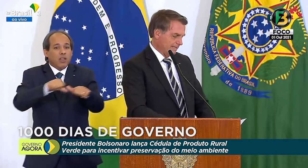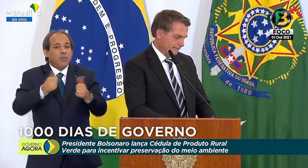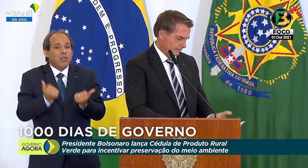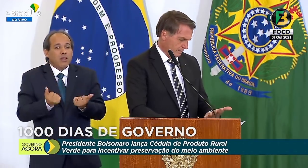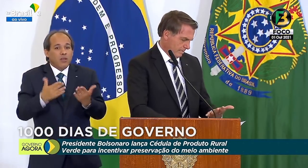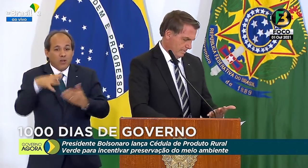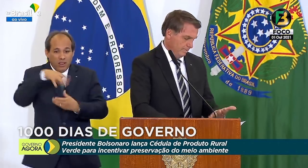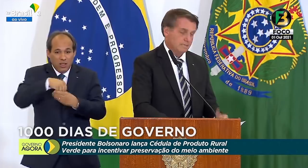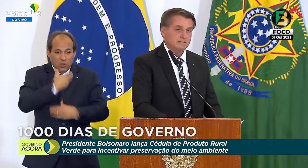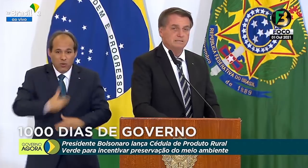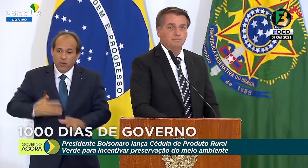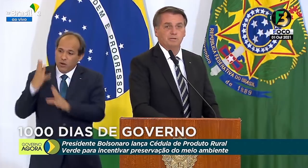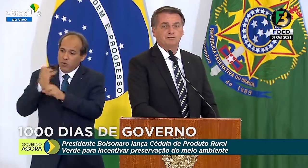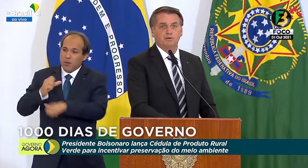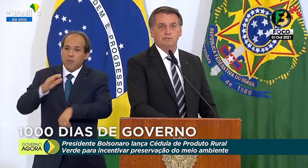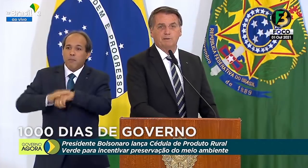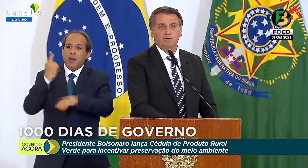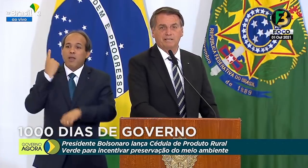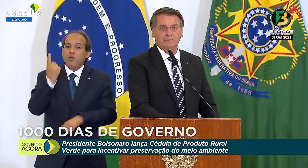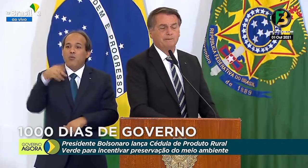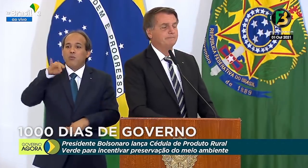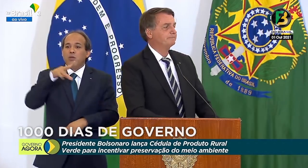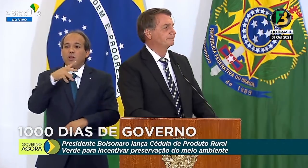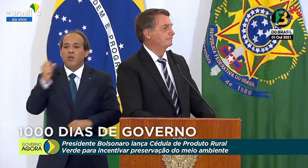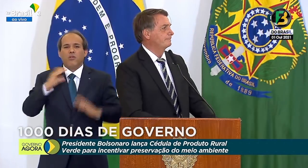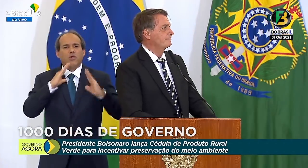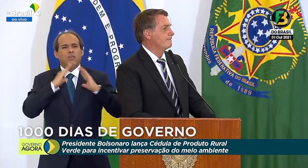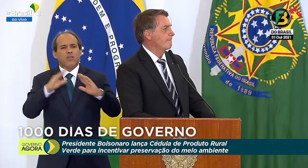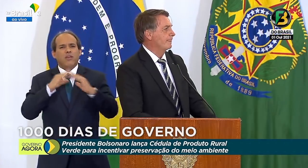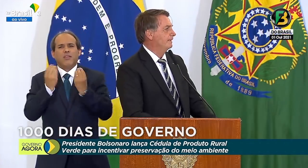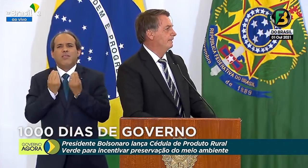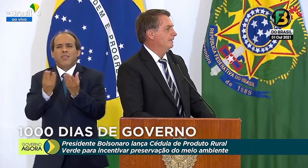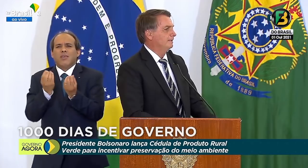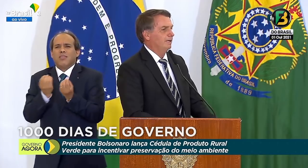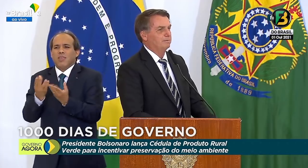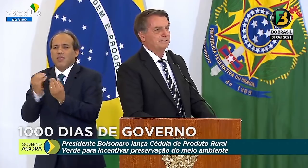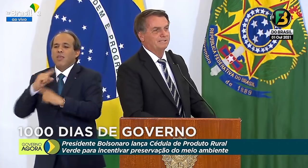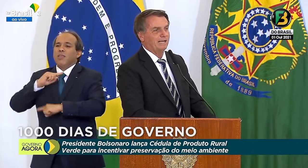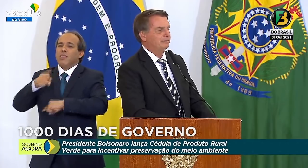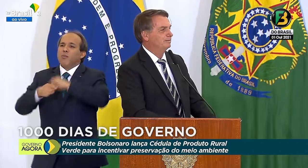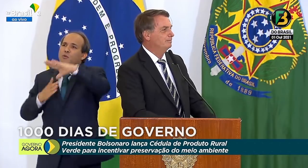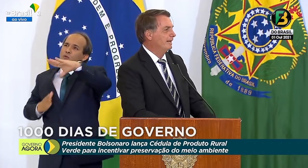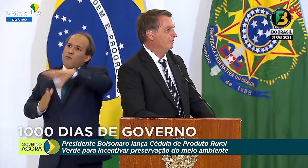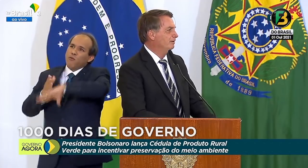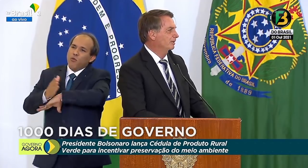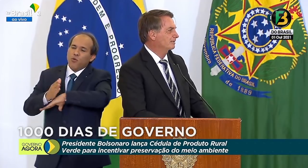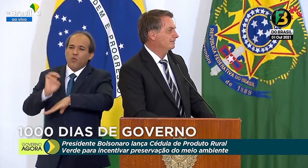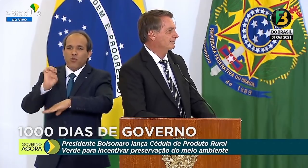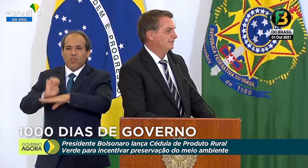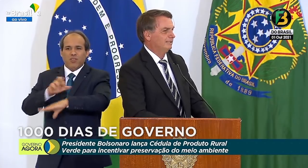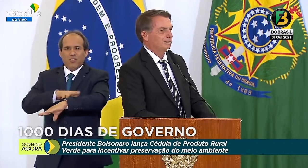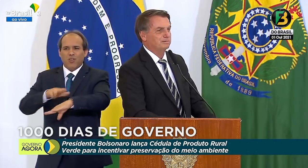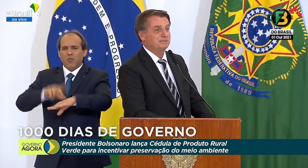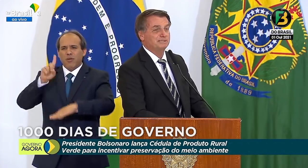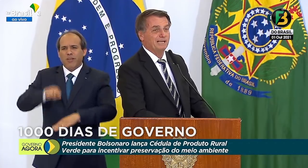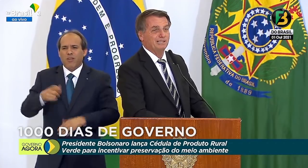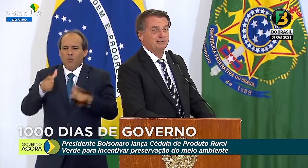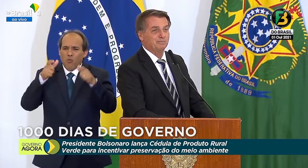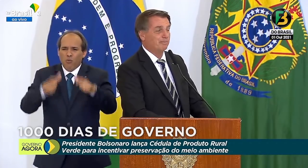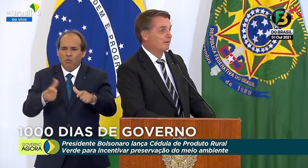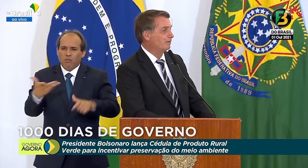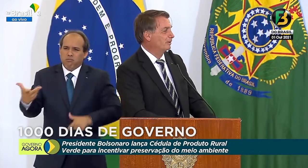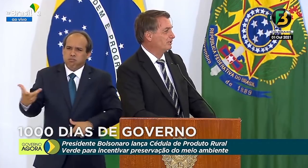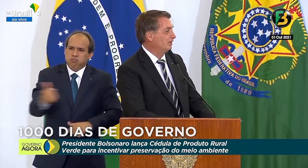de casas. Depois, fomos para Roraima, é um estado maravilhoso, o